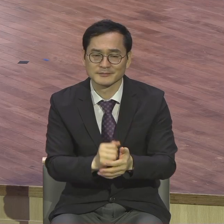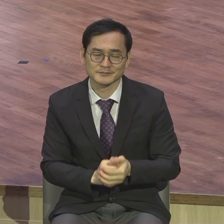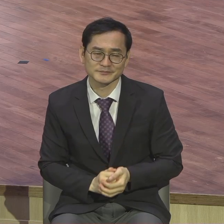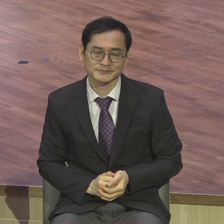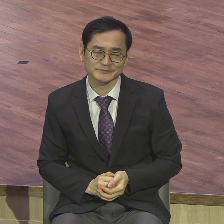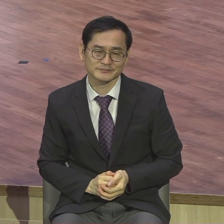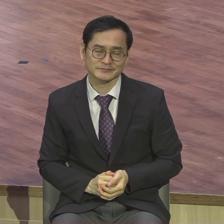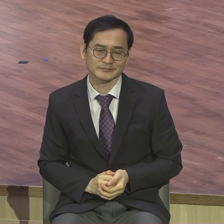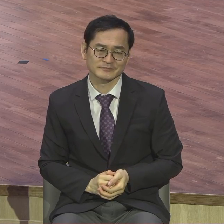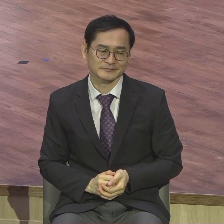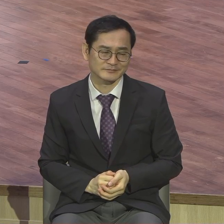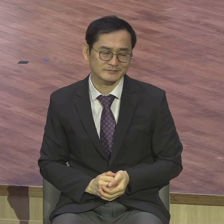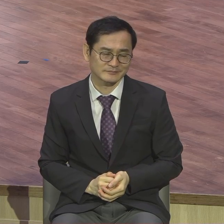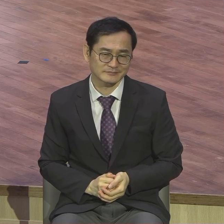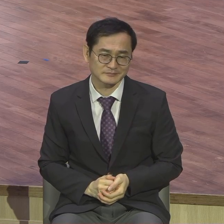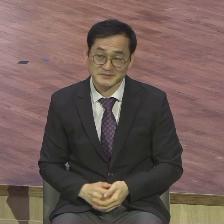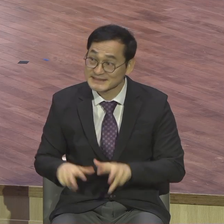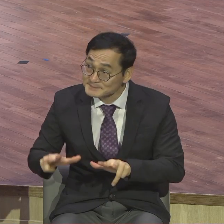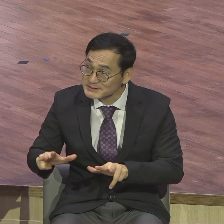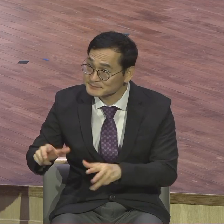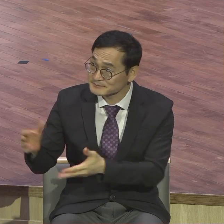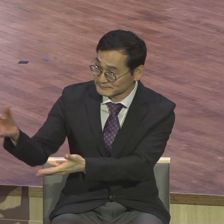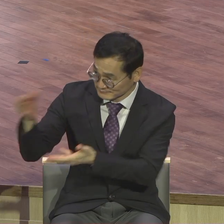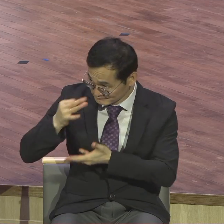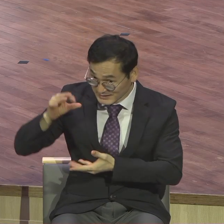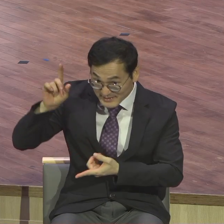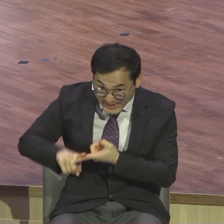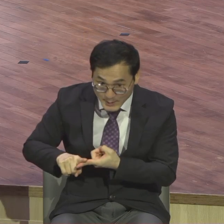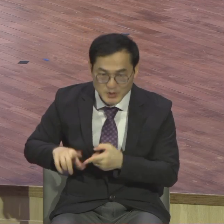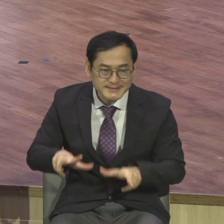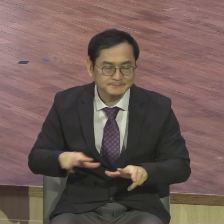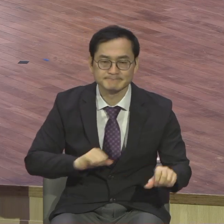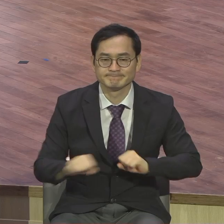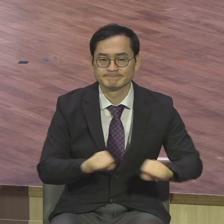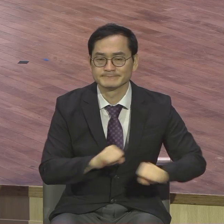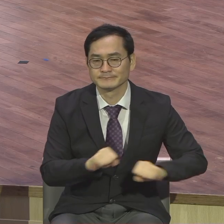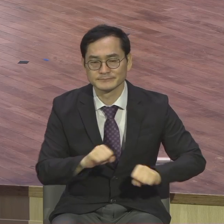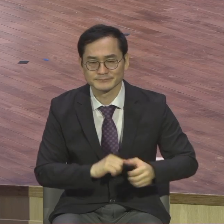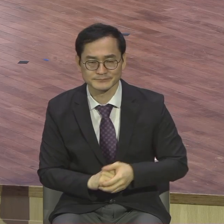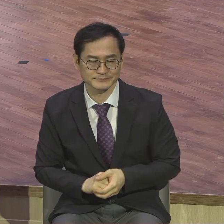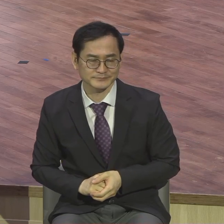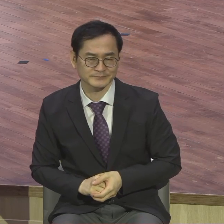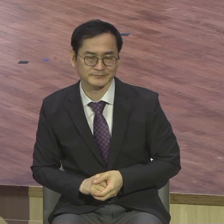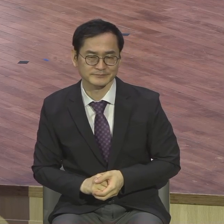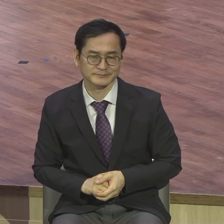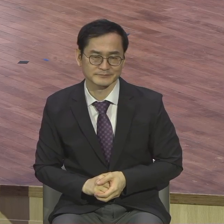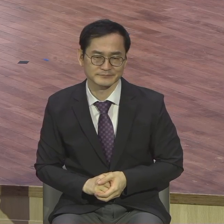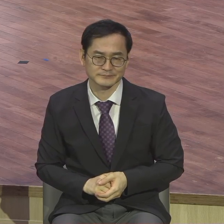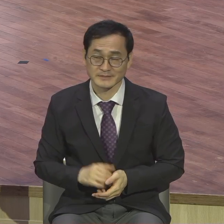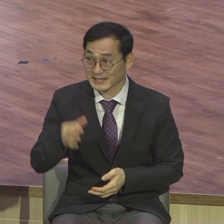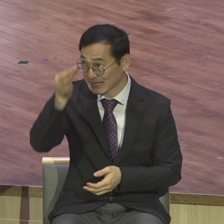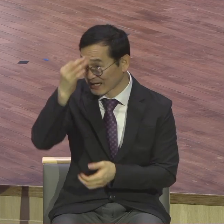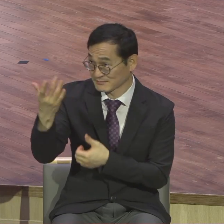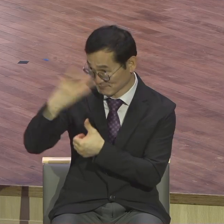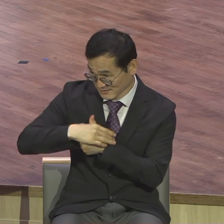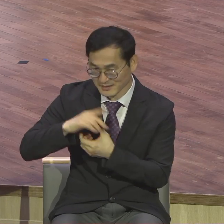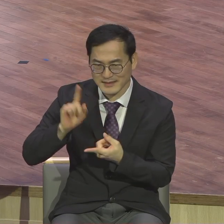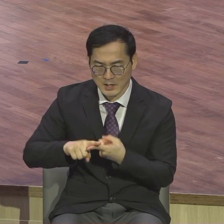뭐요 바로 갔다는 겁니다 바로 직분 달란트 받자마자 바로 가서 행동하는 믿음을